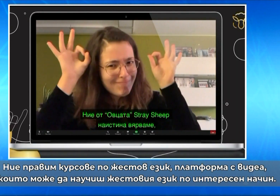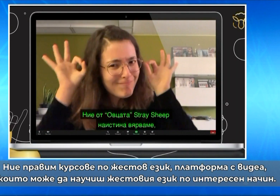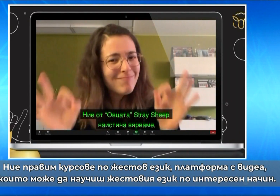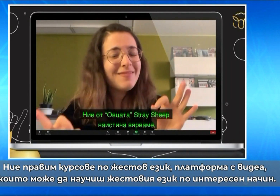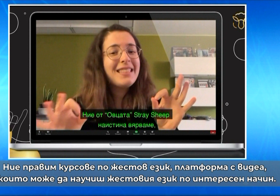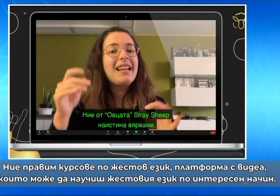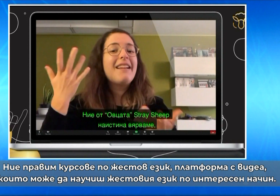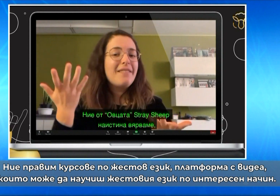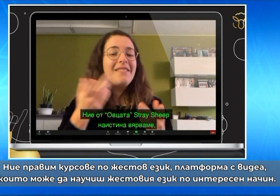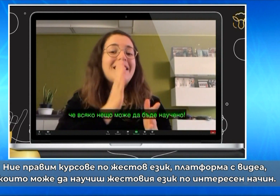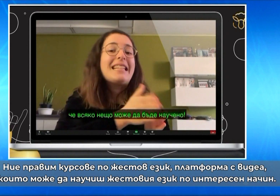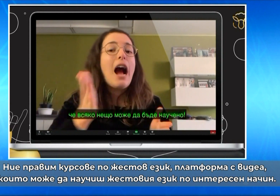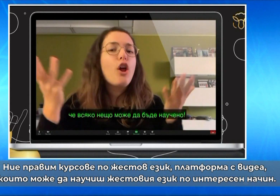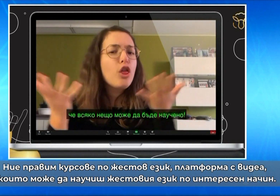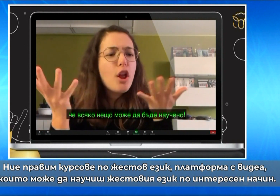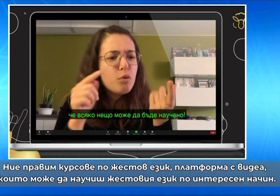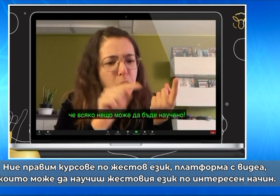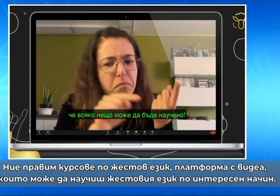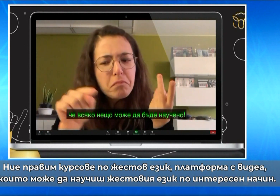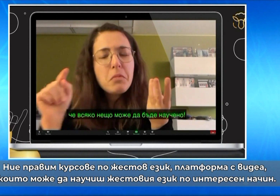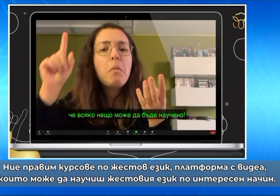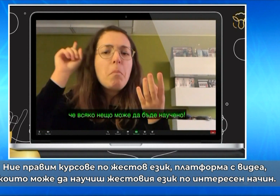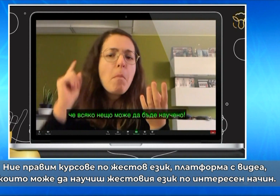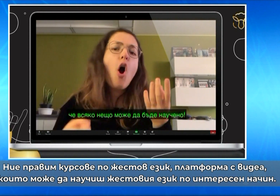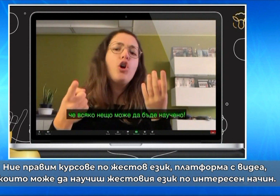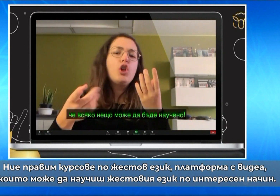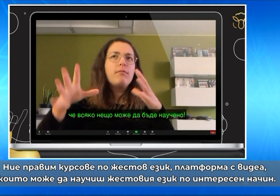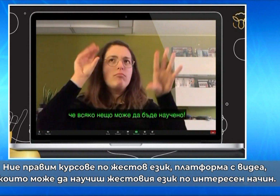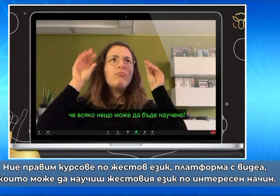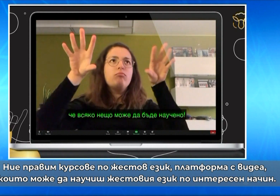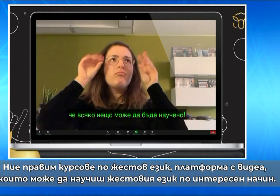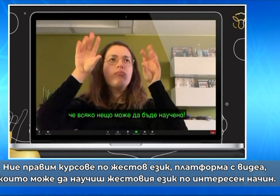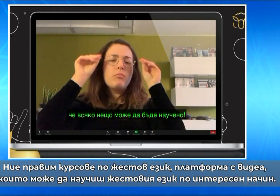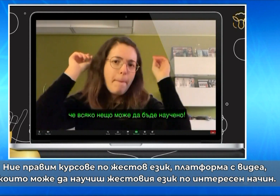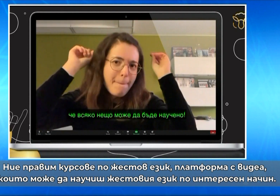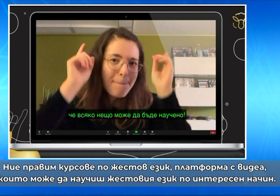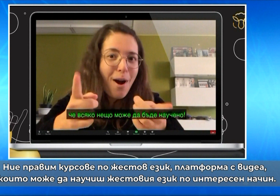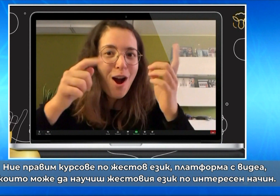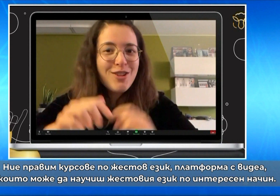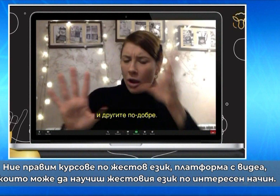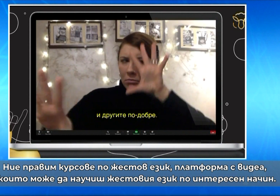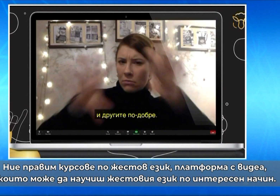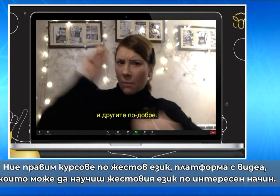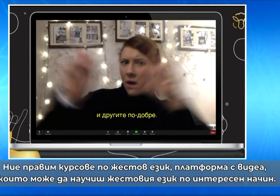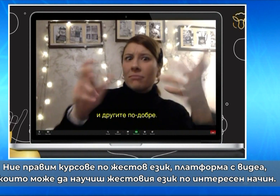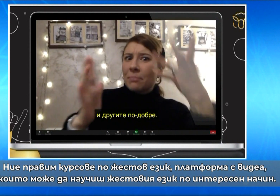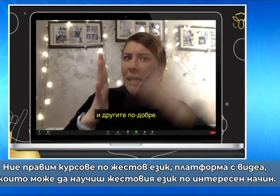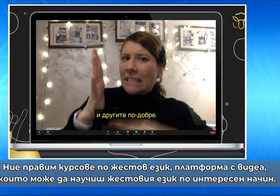особе по жестовия език, правим платформа с видеа, с които може да научиш жестовия език по забавен, интересен начин, който